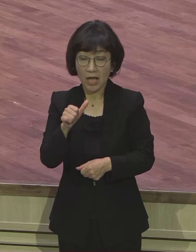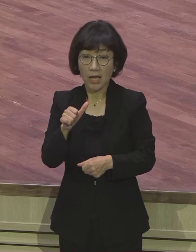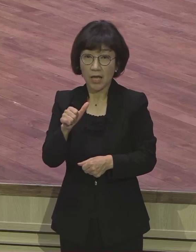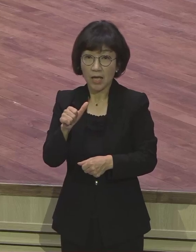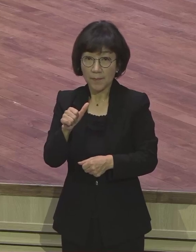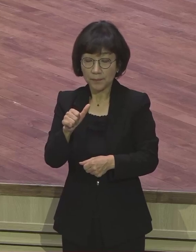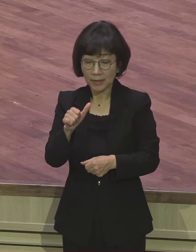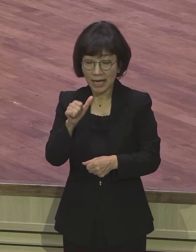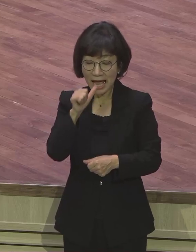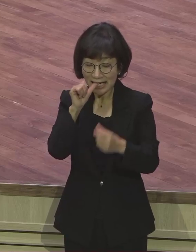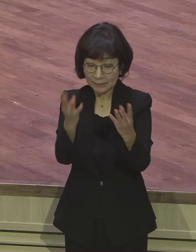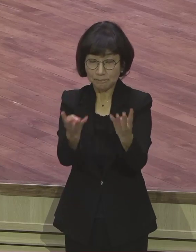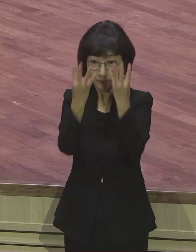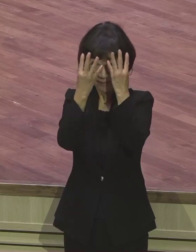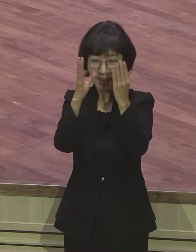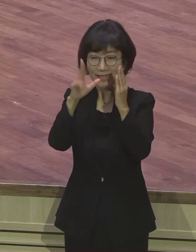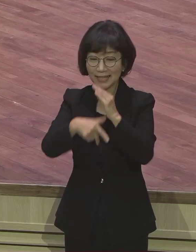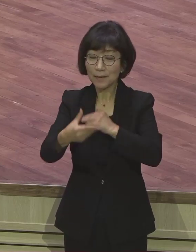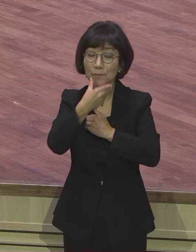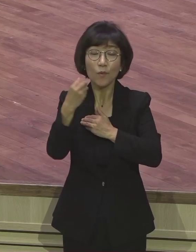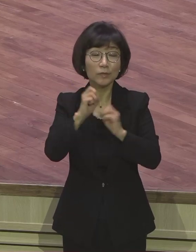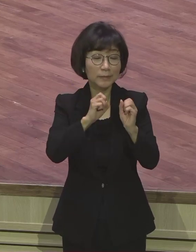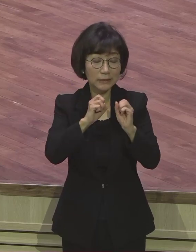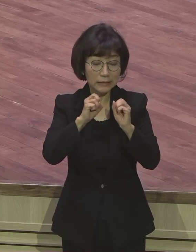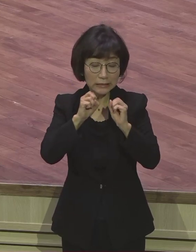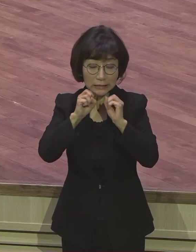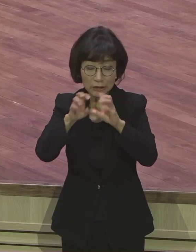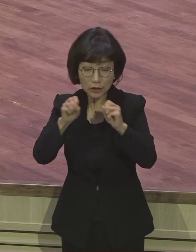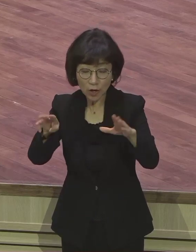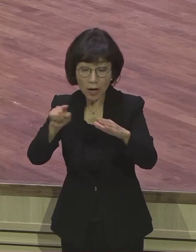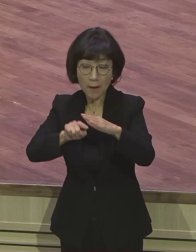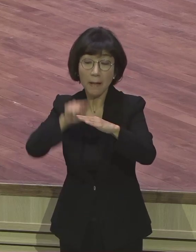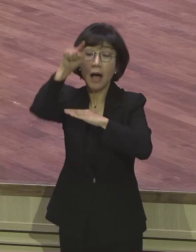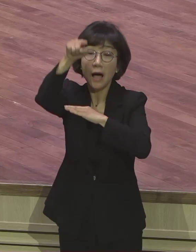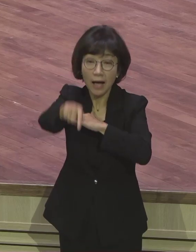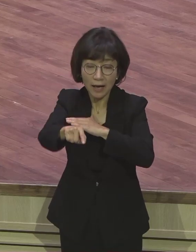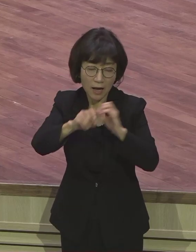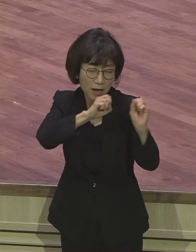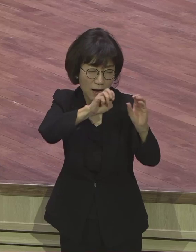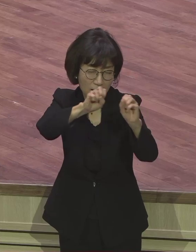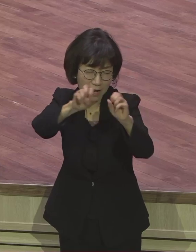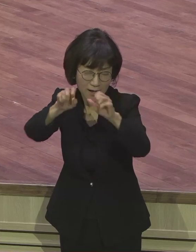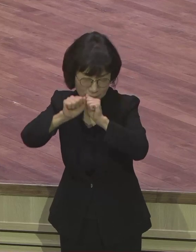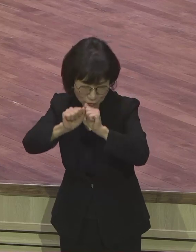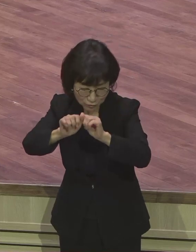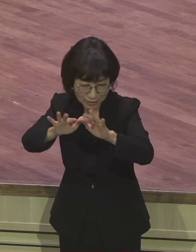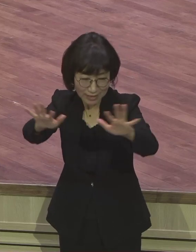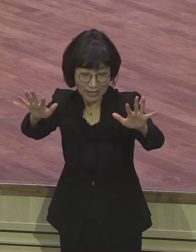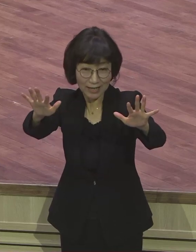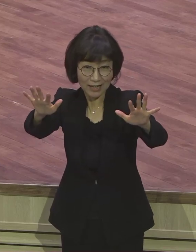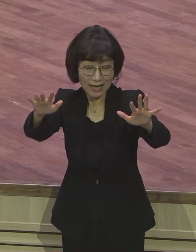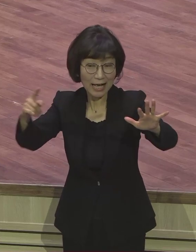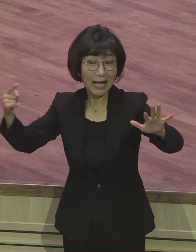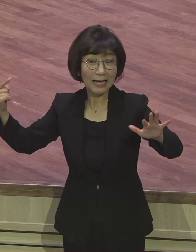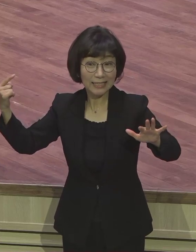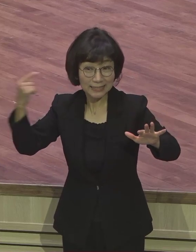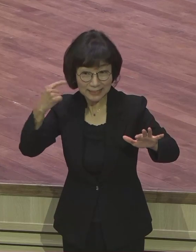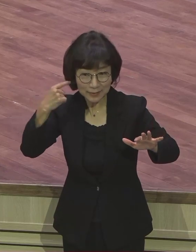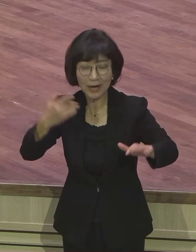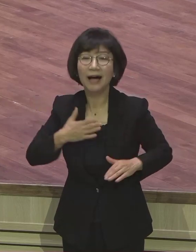증거되었고 또 시위대 밖에서도 지금 복음이 증거되는 역사가 일어나고 있다는 사실을 밝히고 있어요. 안